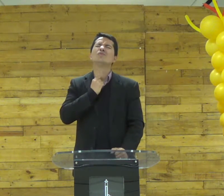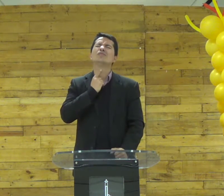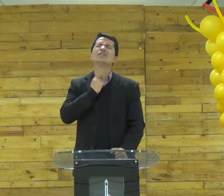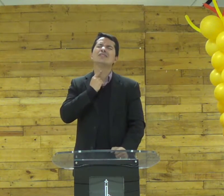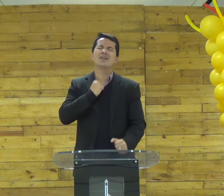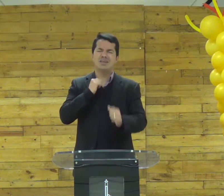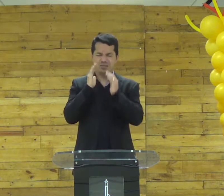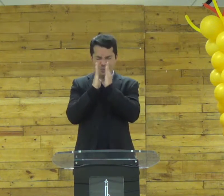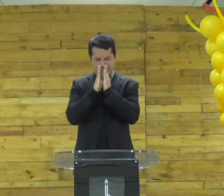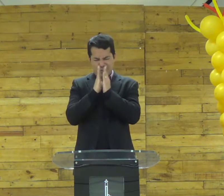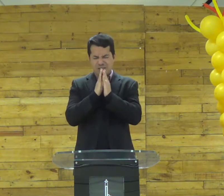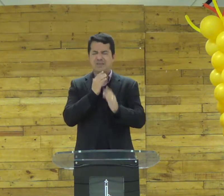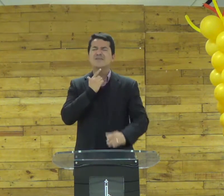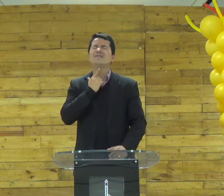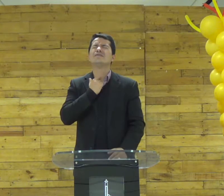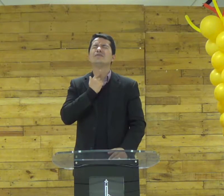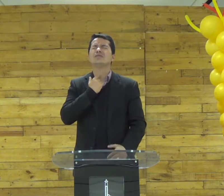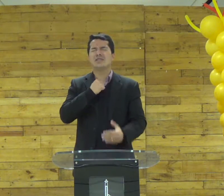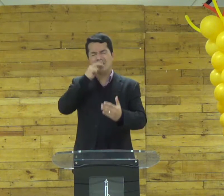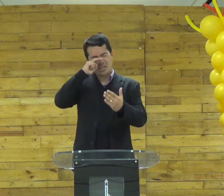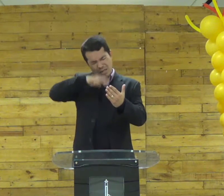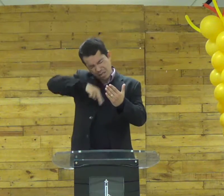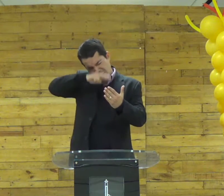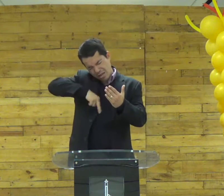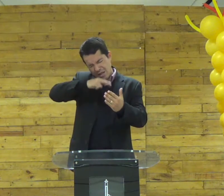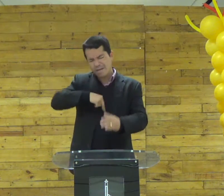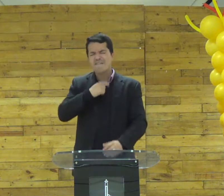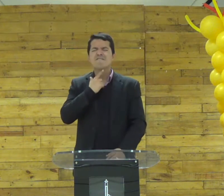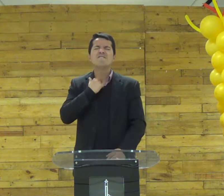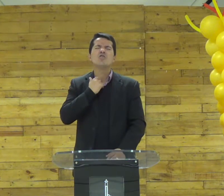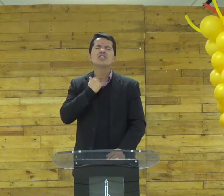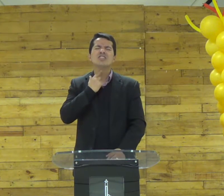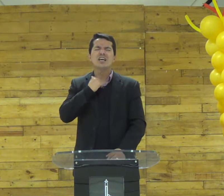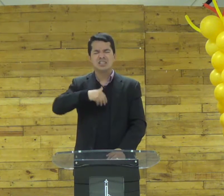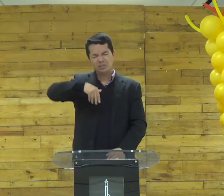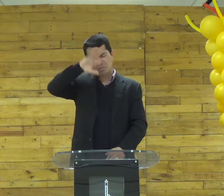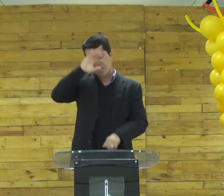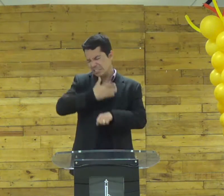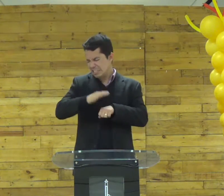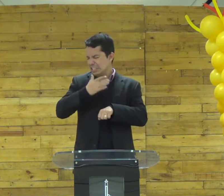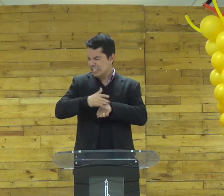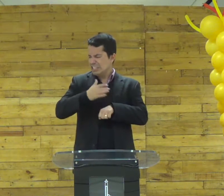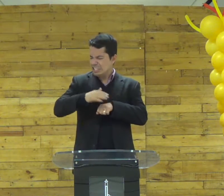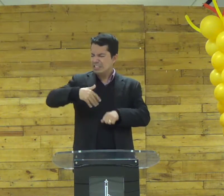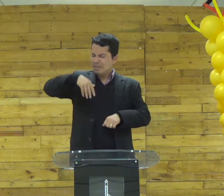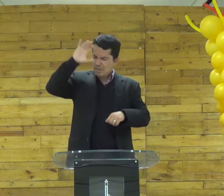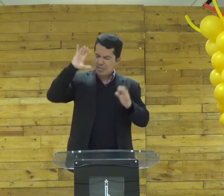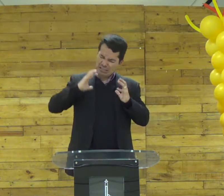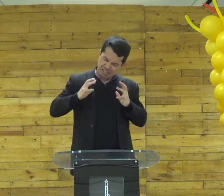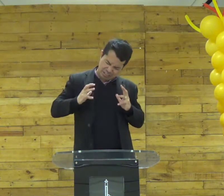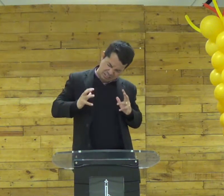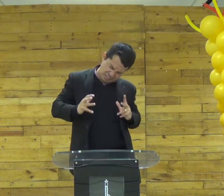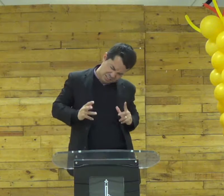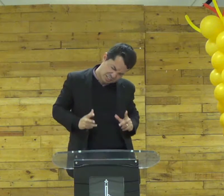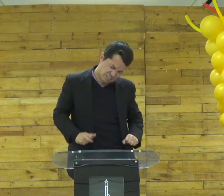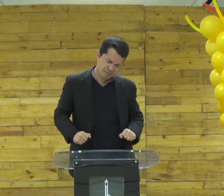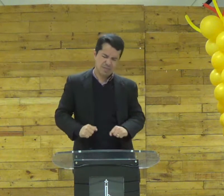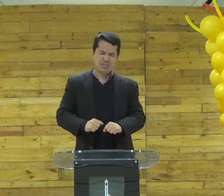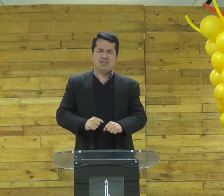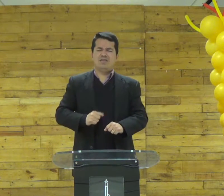coragem de ter essa vontade de ler a palavra de Deus uma vontade maior de praticar da palavra a Senhor é uma pessoa